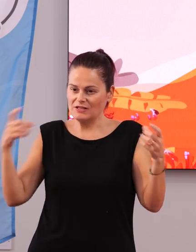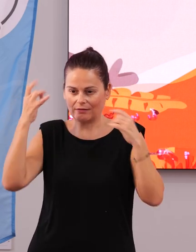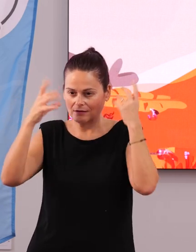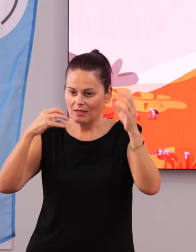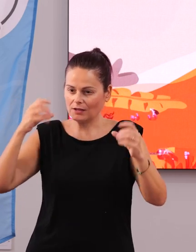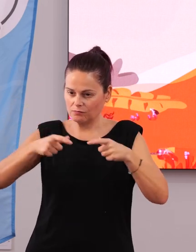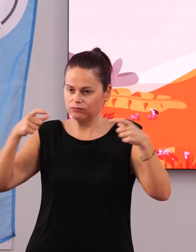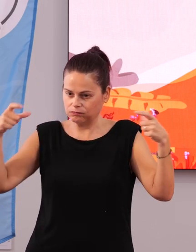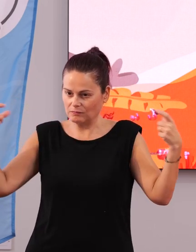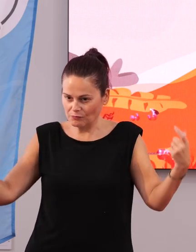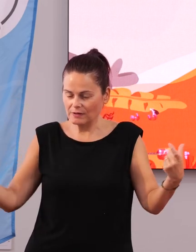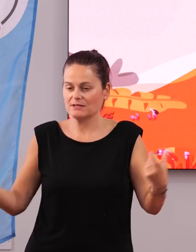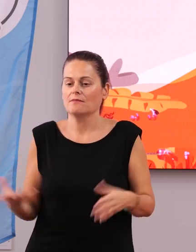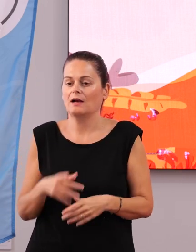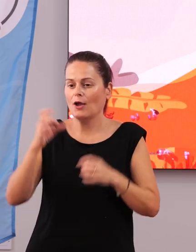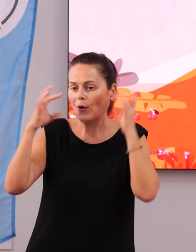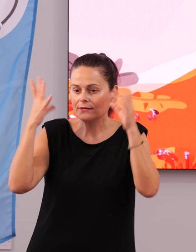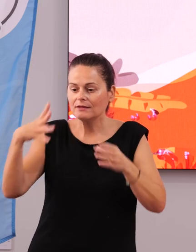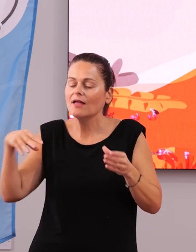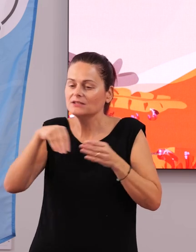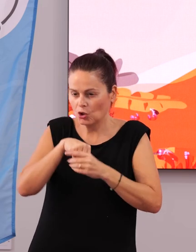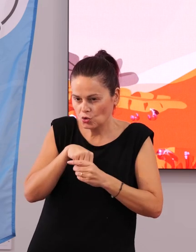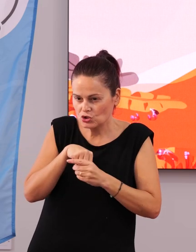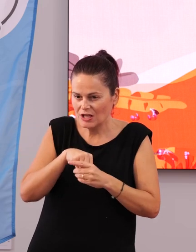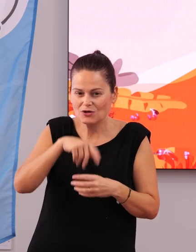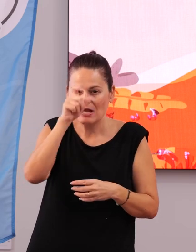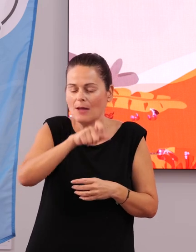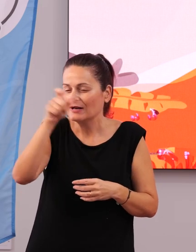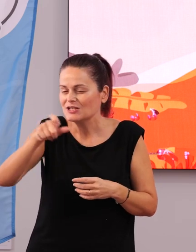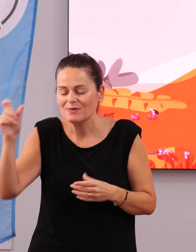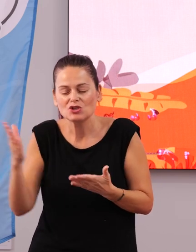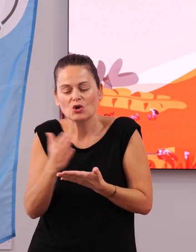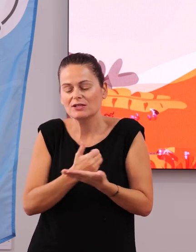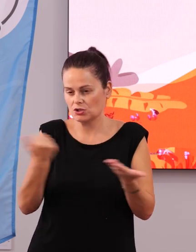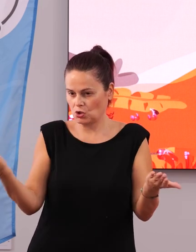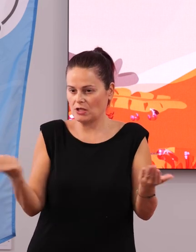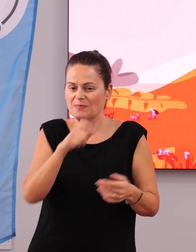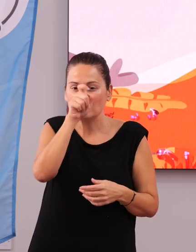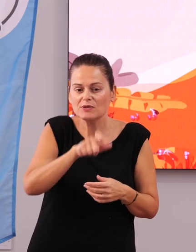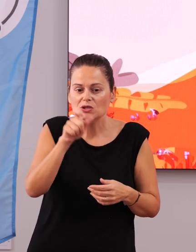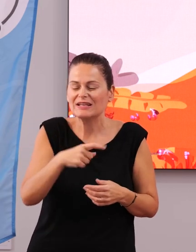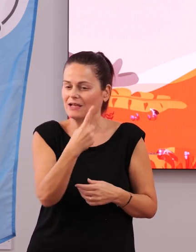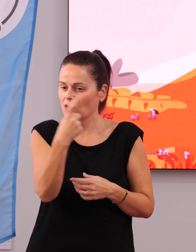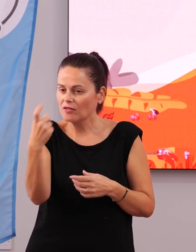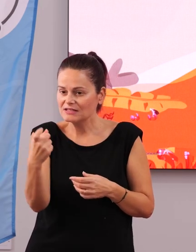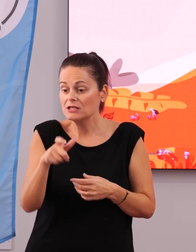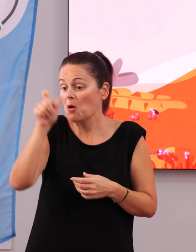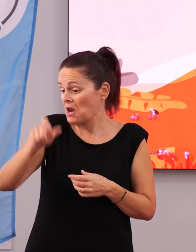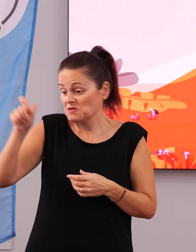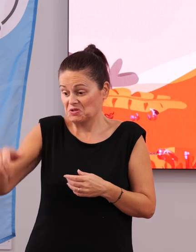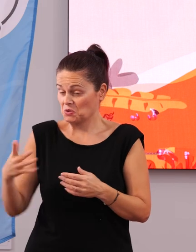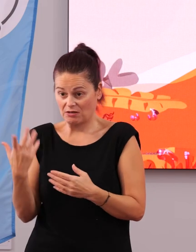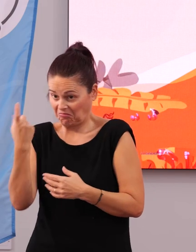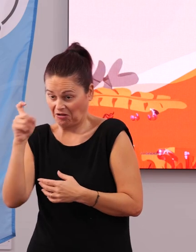actividades inclusivas y para todos, para los que los necesitan y para hacernoslo más fácil a todos.